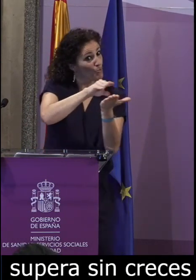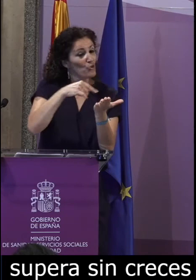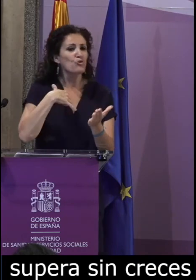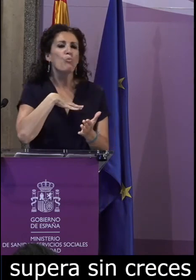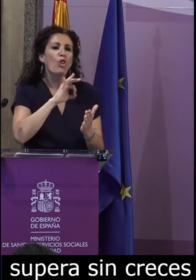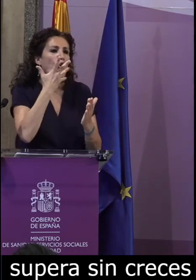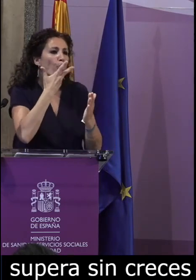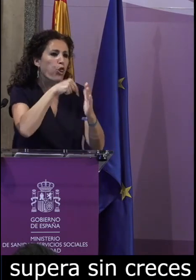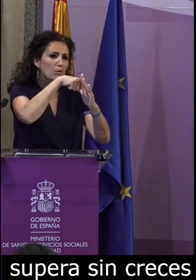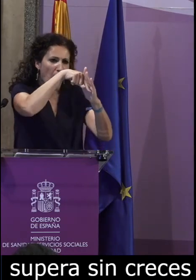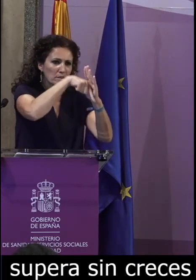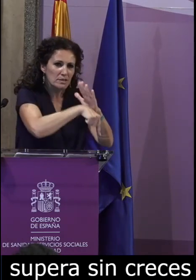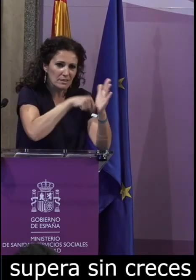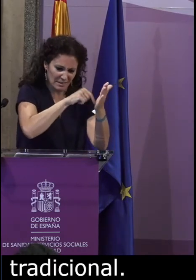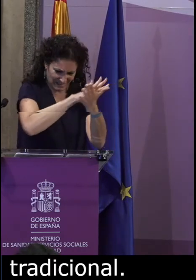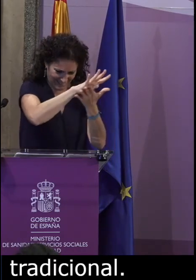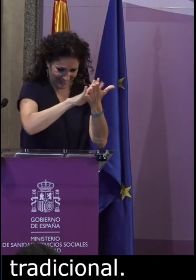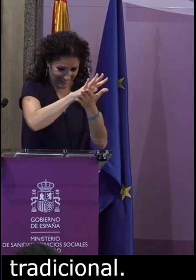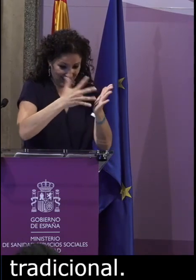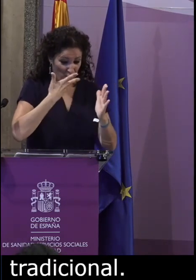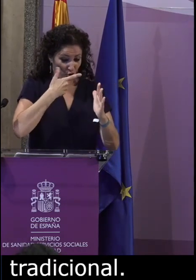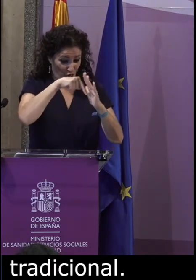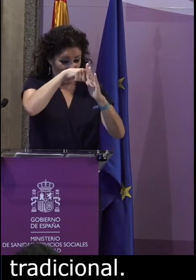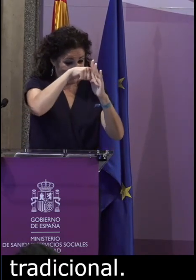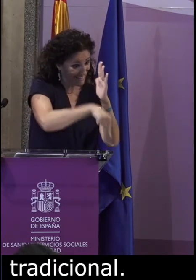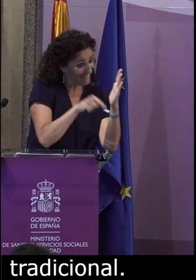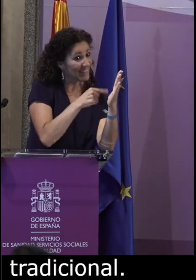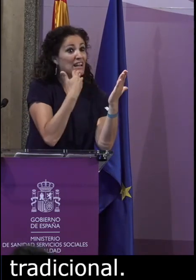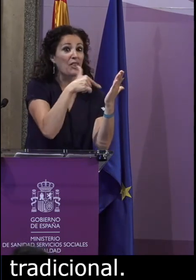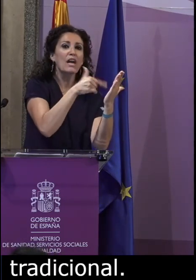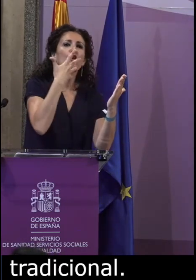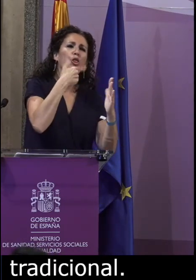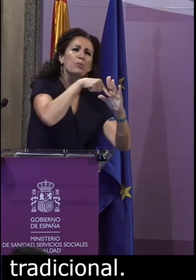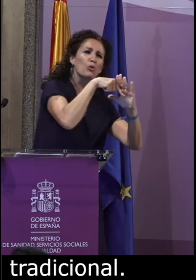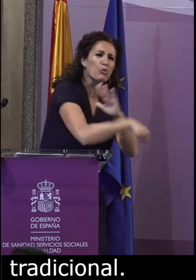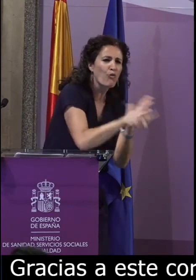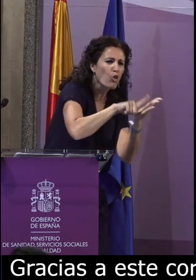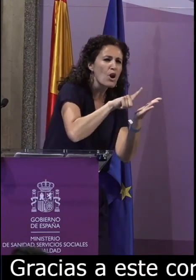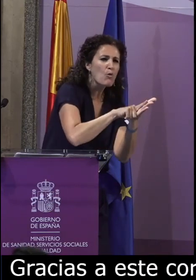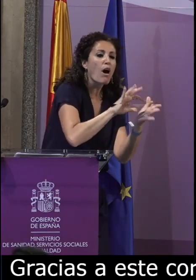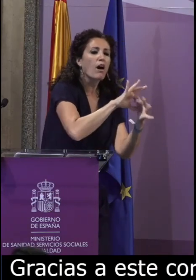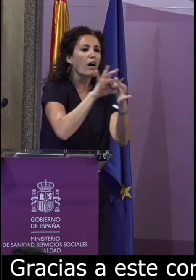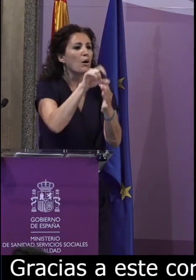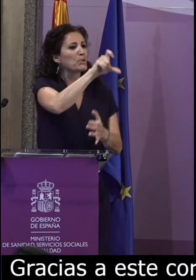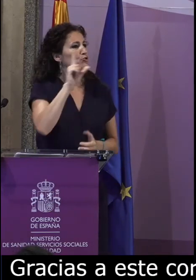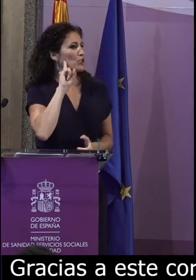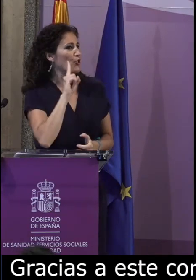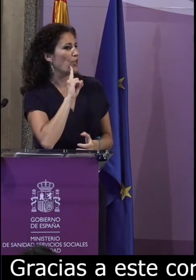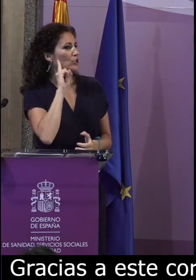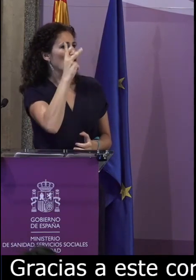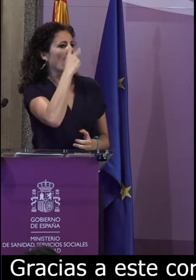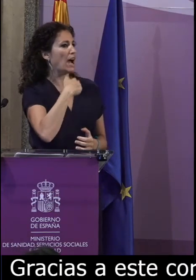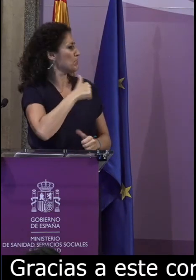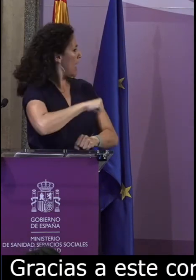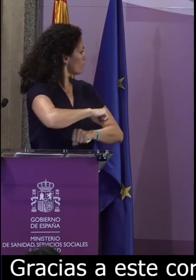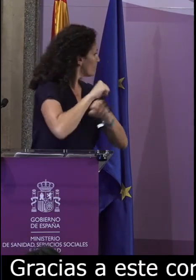Gracias a este corpus podemos conocer en profundidad la lengua de signos y esto